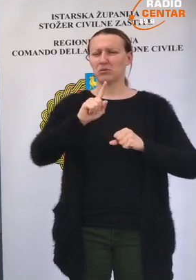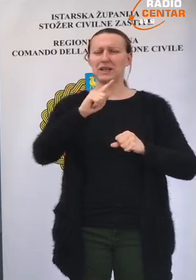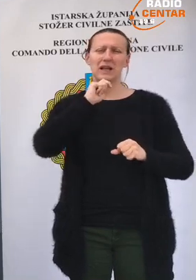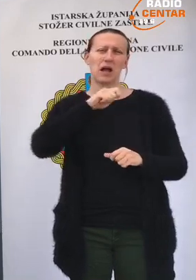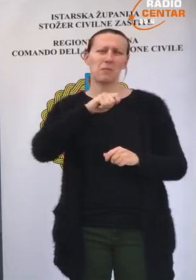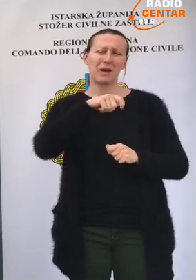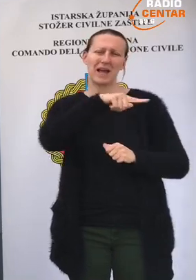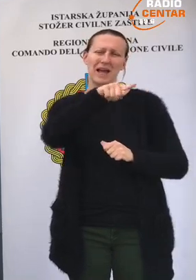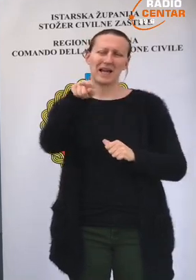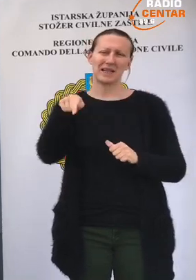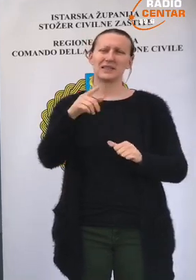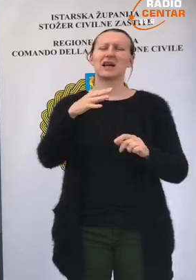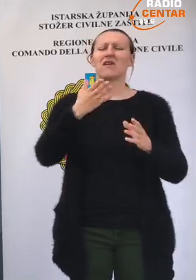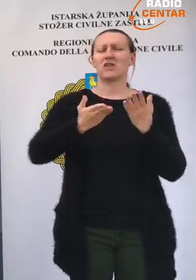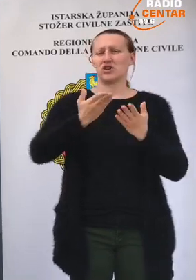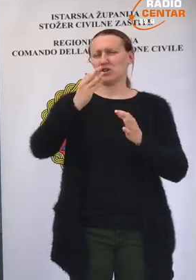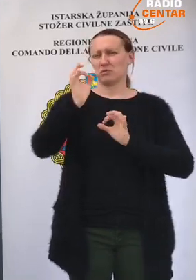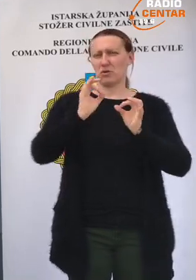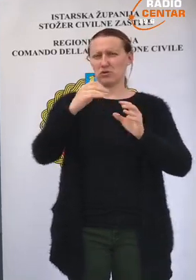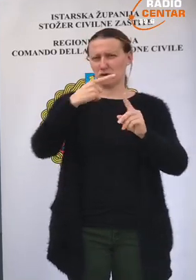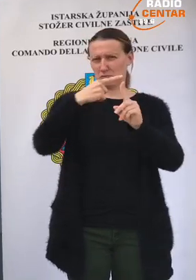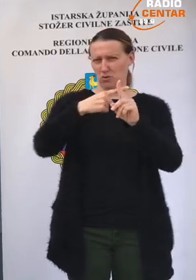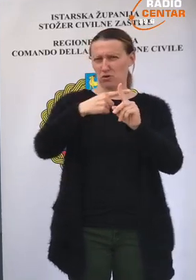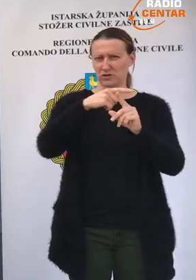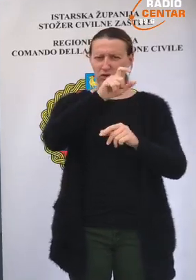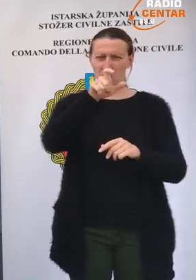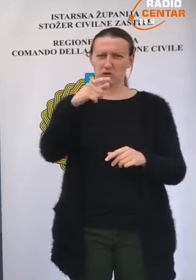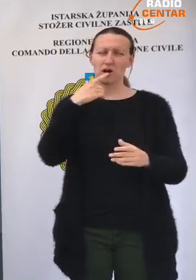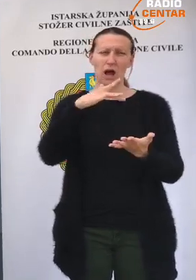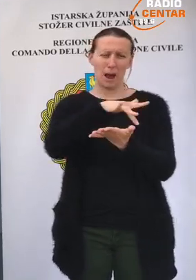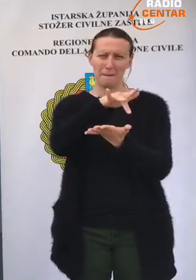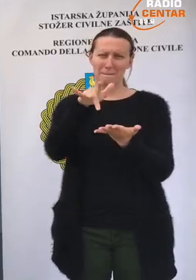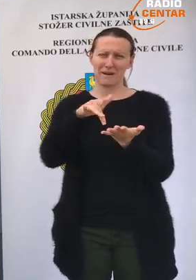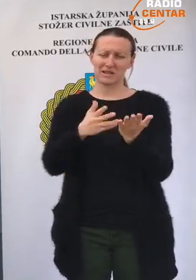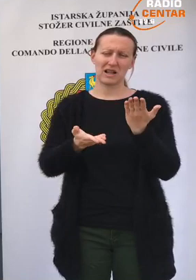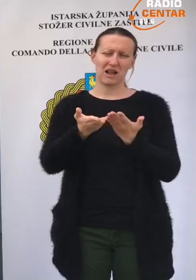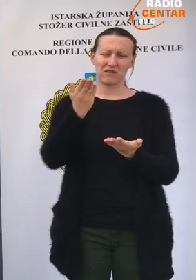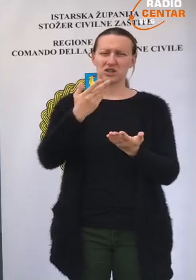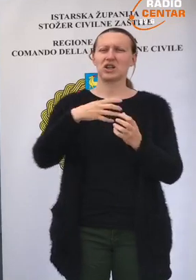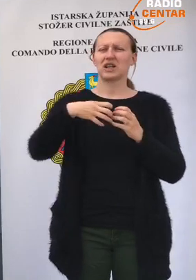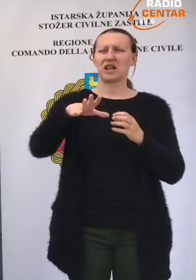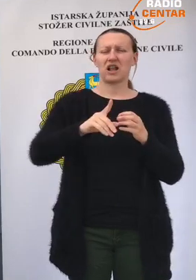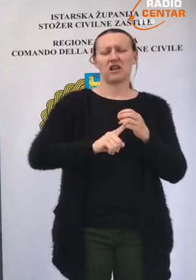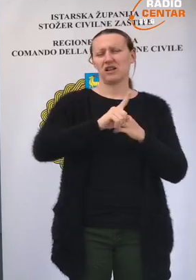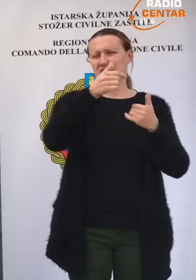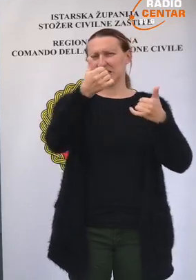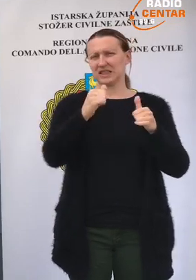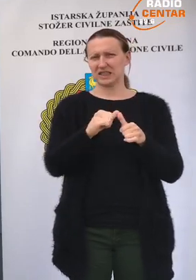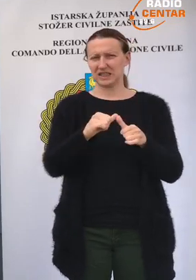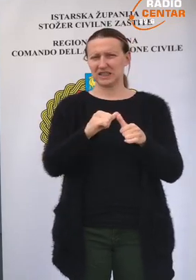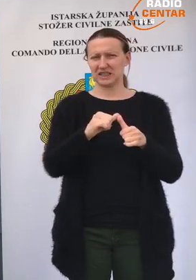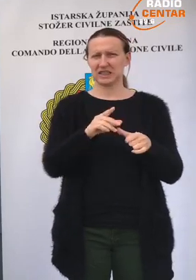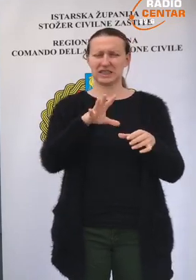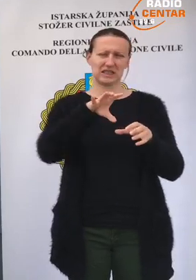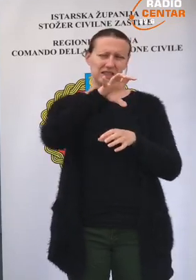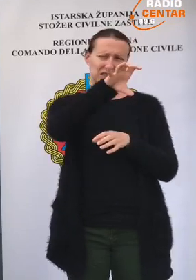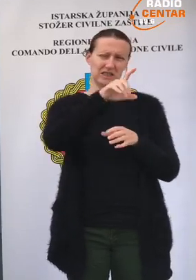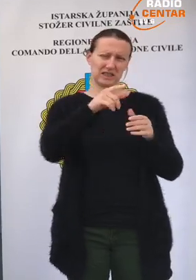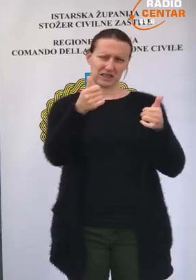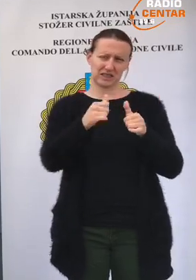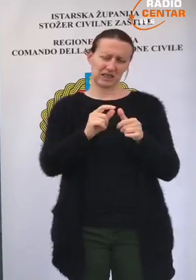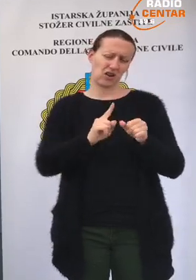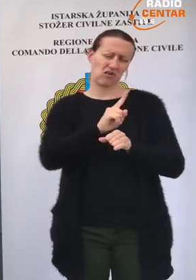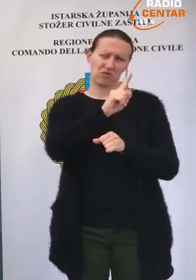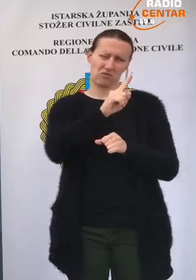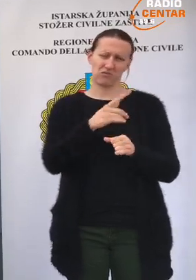većinom pozitivnih osoba, a teritorijalno odnosi se i većinom i dalje na sjeverozapadnu, odnosno zapadnu obalu Ister,